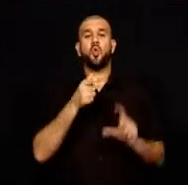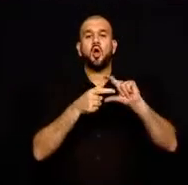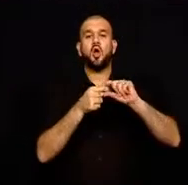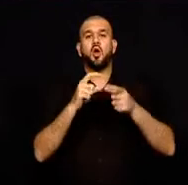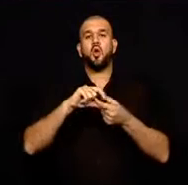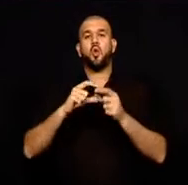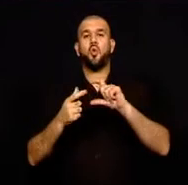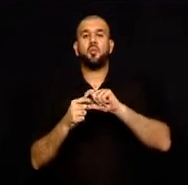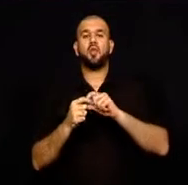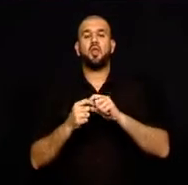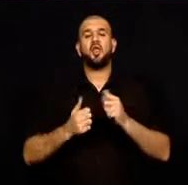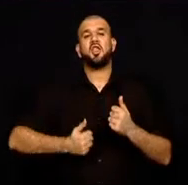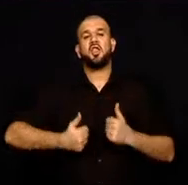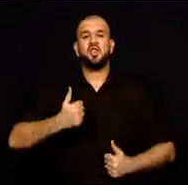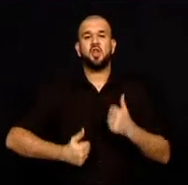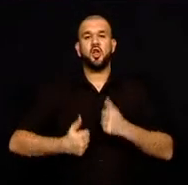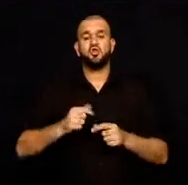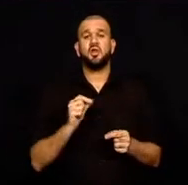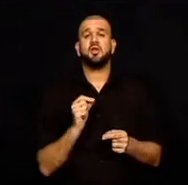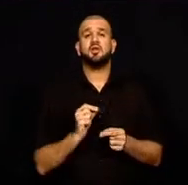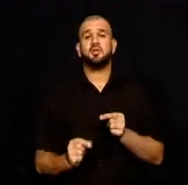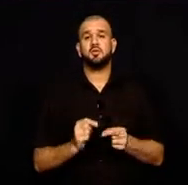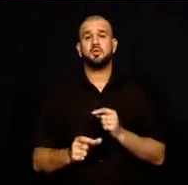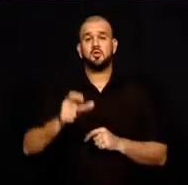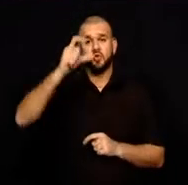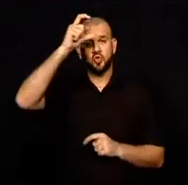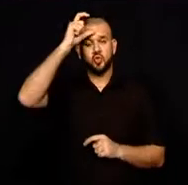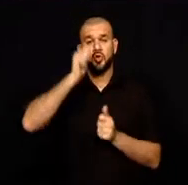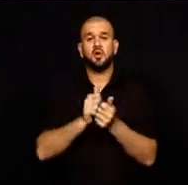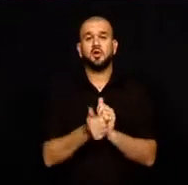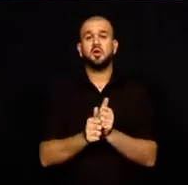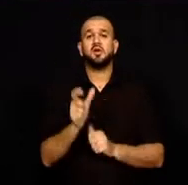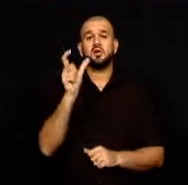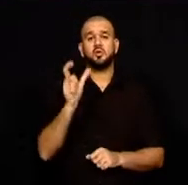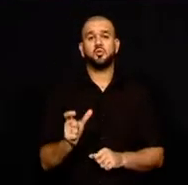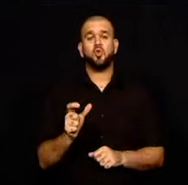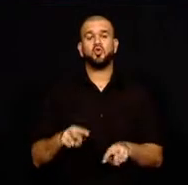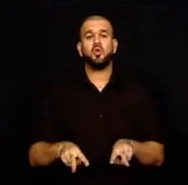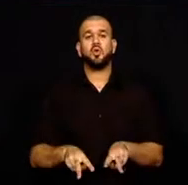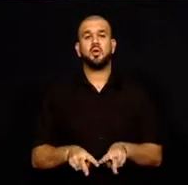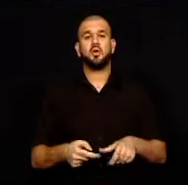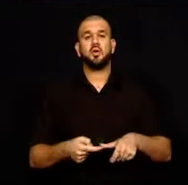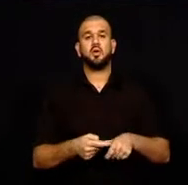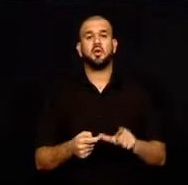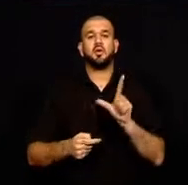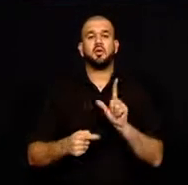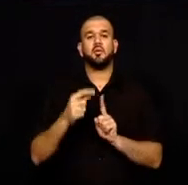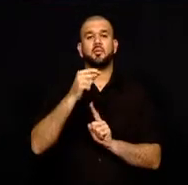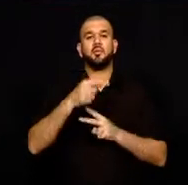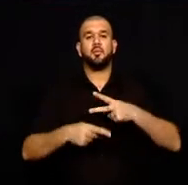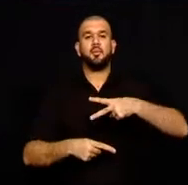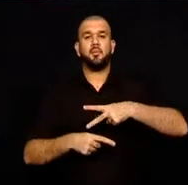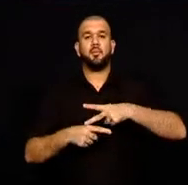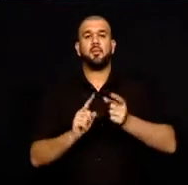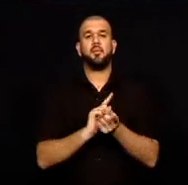da yarışan Kıbrıslı Türk Atlet Melis Redif, doping yaptığı gerekçesiyle